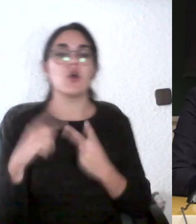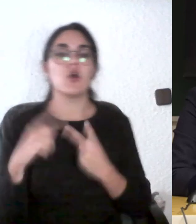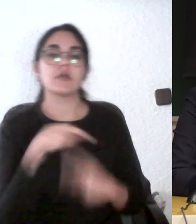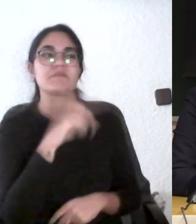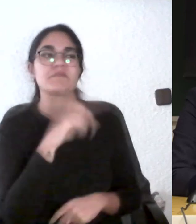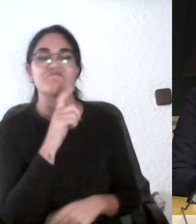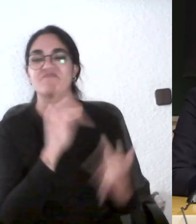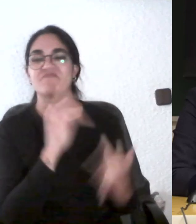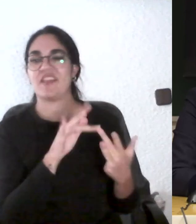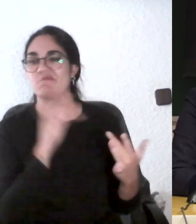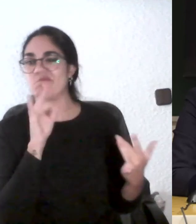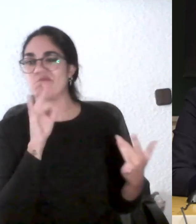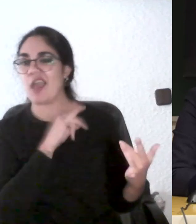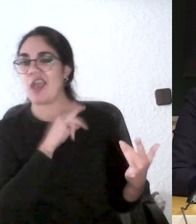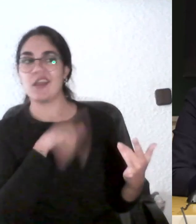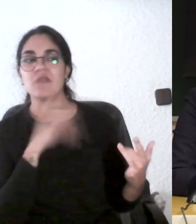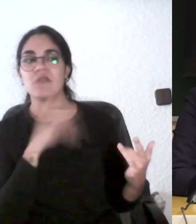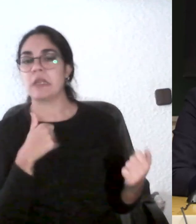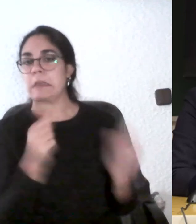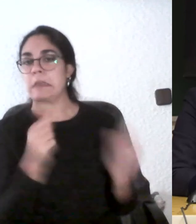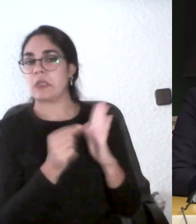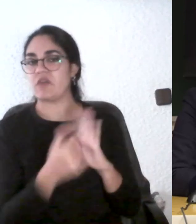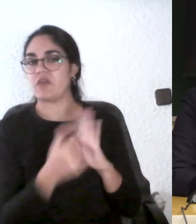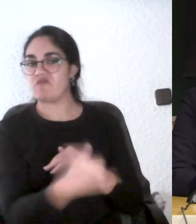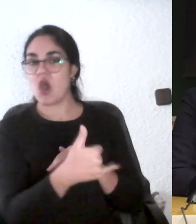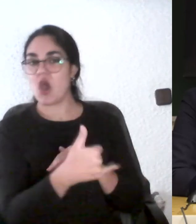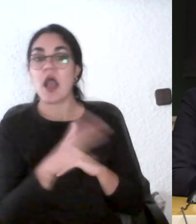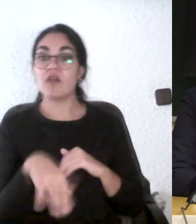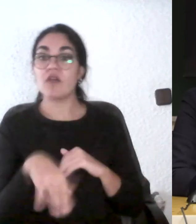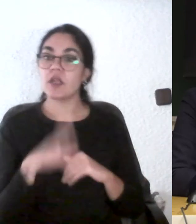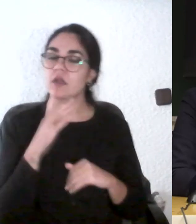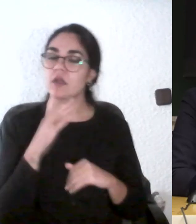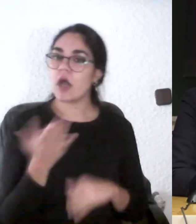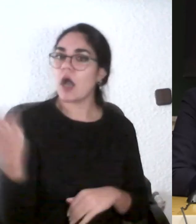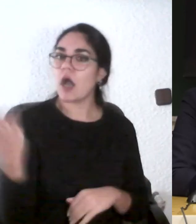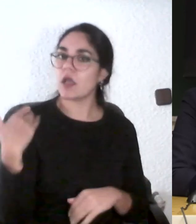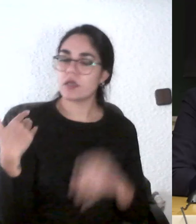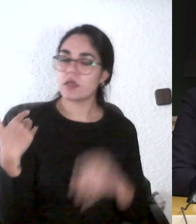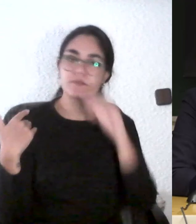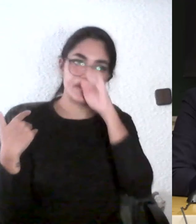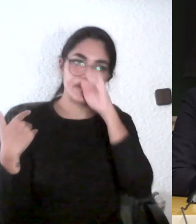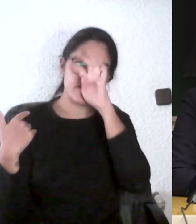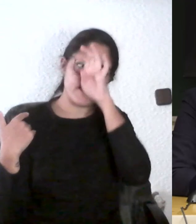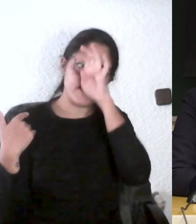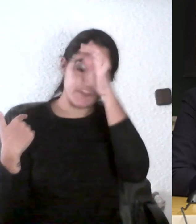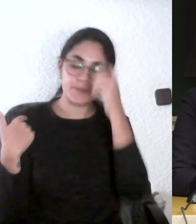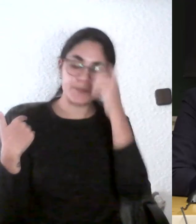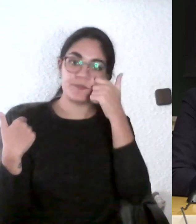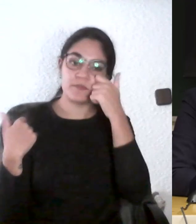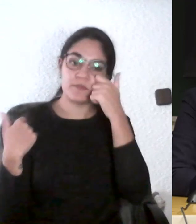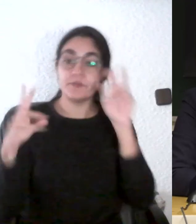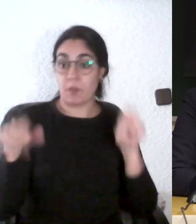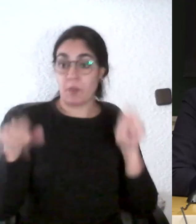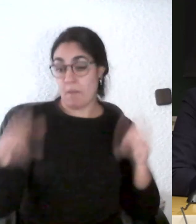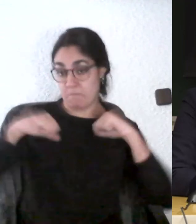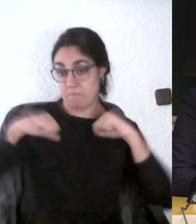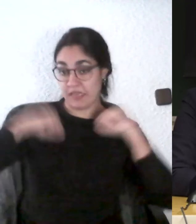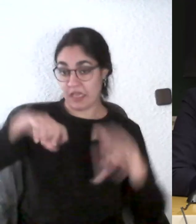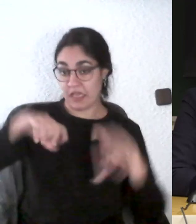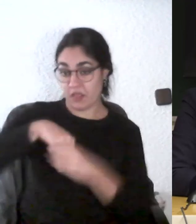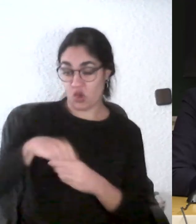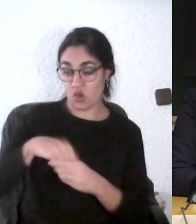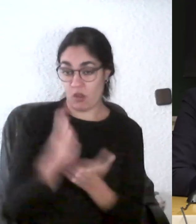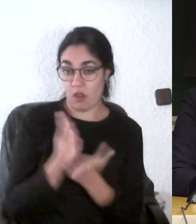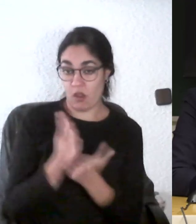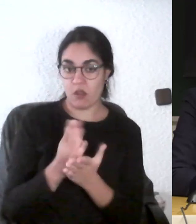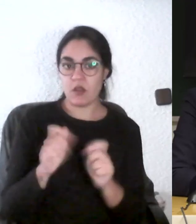caían bien pero tengo que reconocer que ayer me dieron una lección y la evaluación que hicieron de las prácticas que habíamos hecho en el aula pues fueron muy